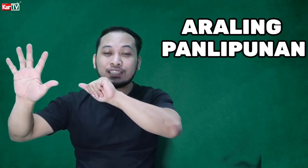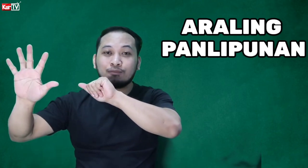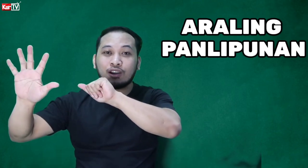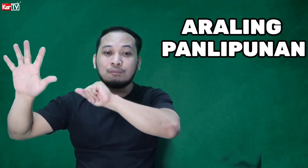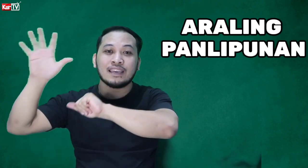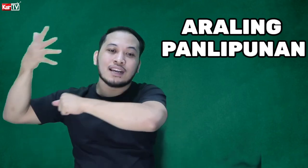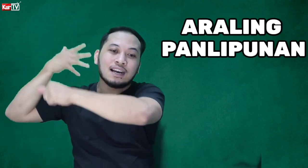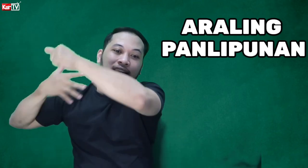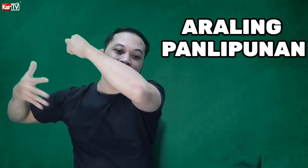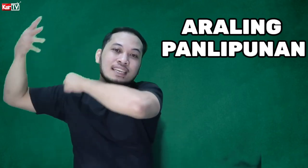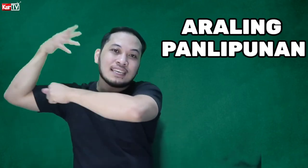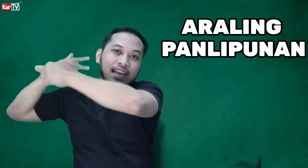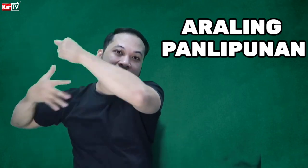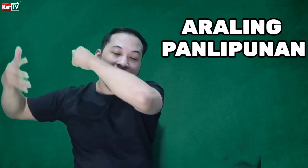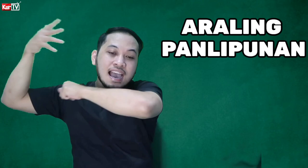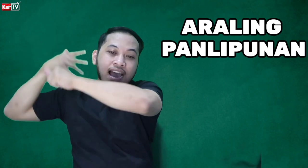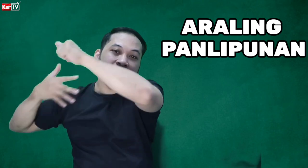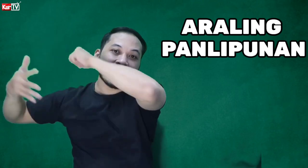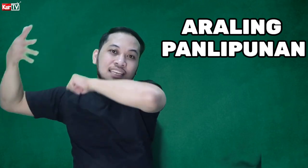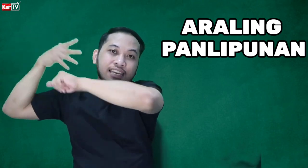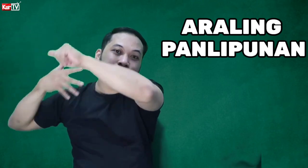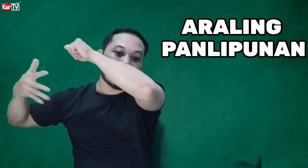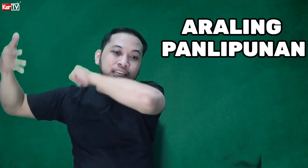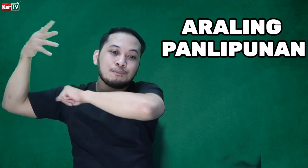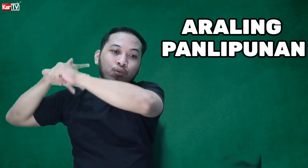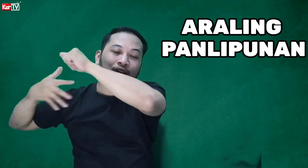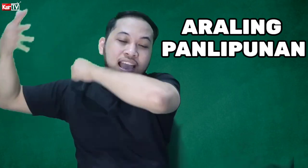isa mong kamay. Naka-ganyan ka. Araling panlipunan.